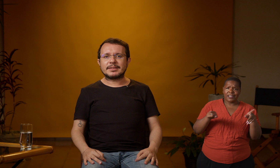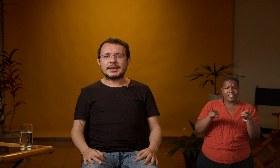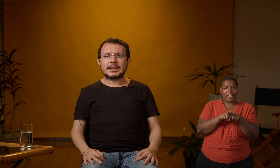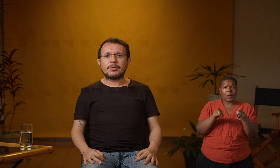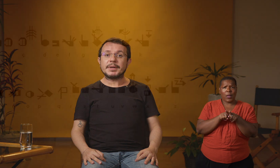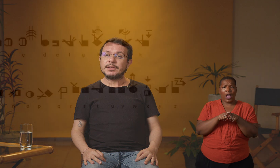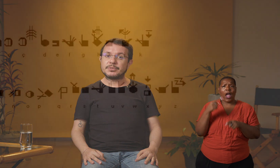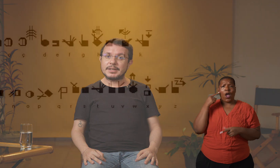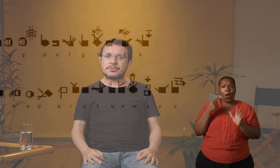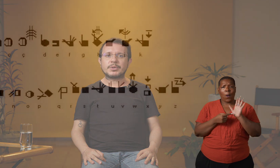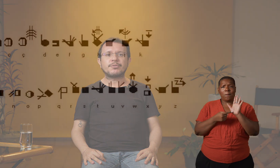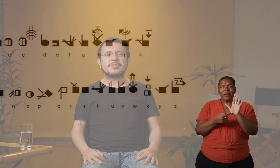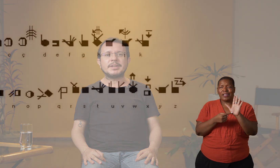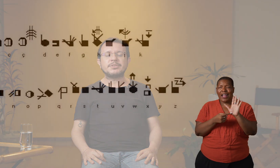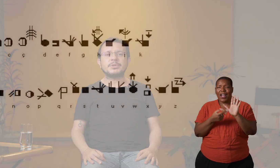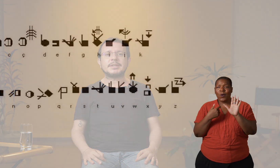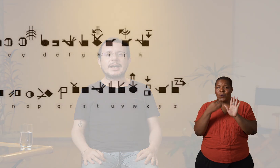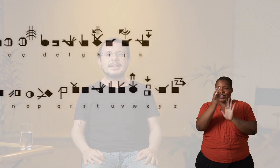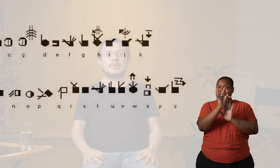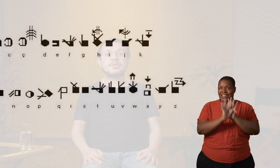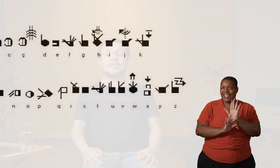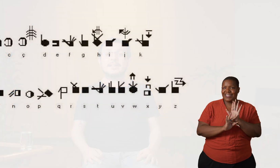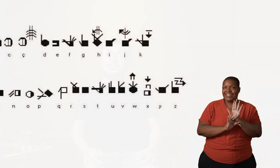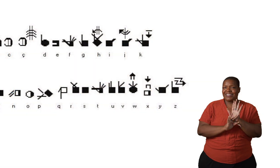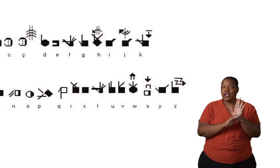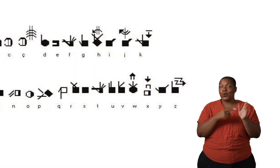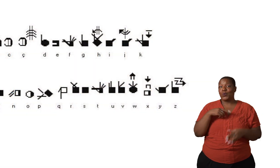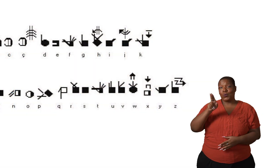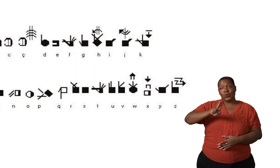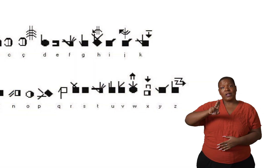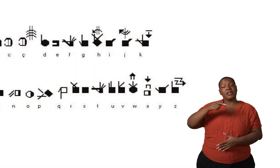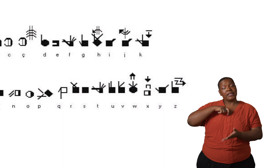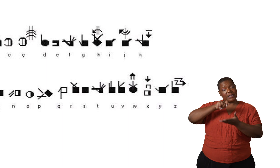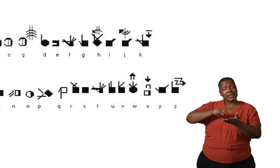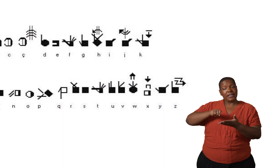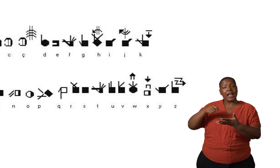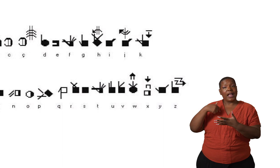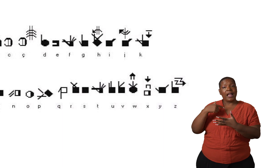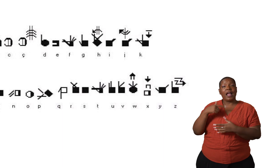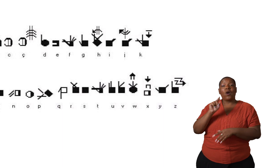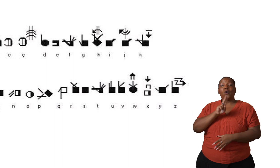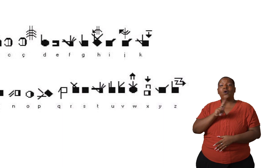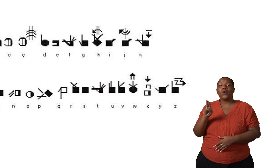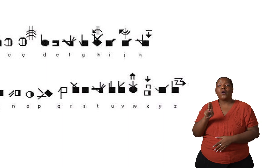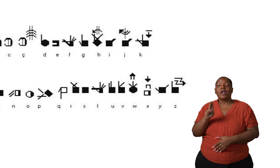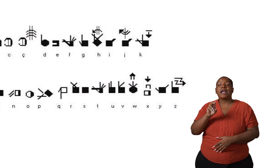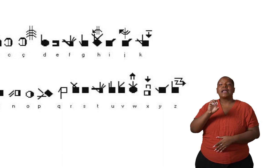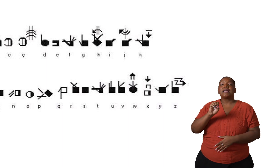na tela um pequeno texto que foi escrito na língua de sinais escrita. É um código chamado SignWriting. Esse